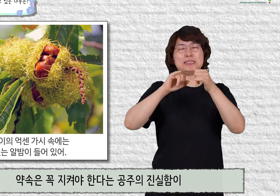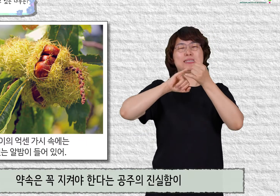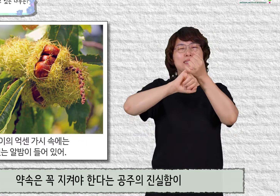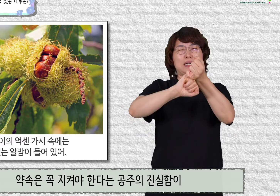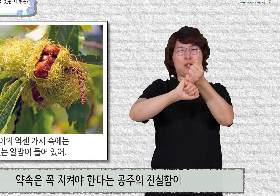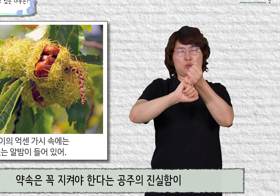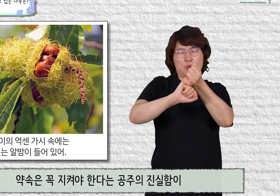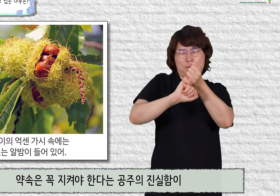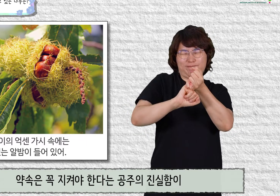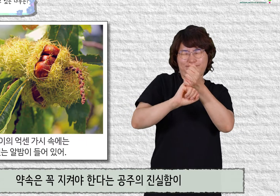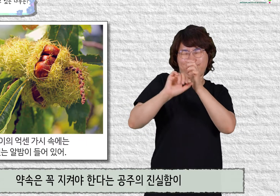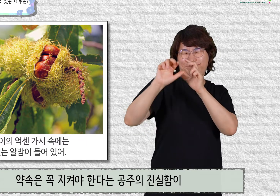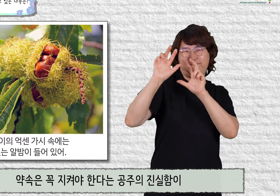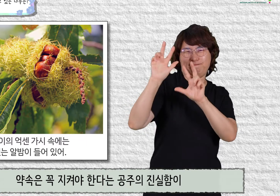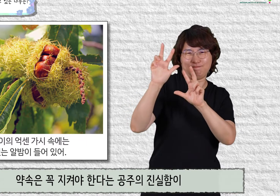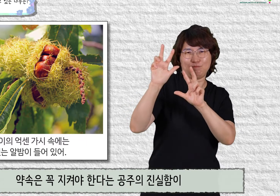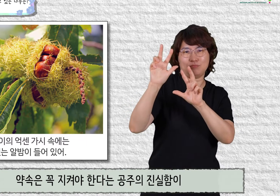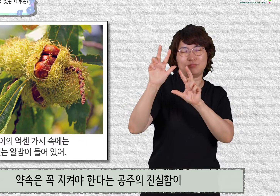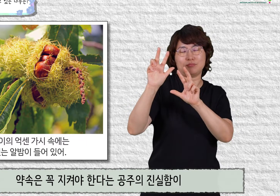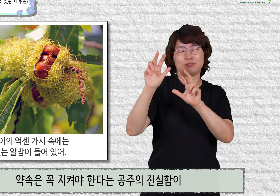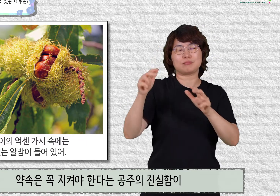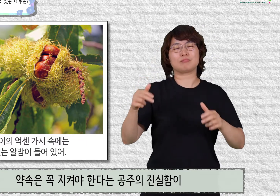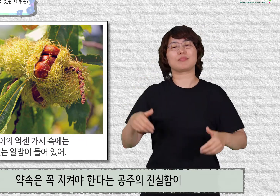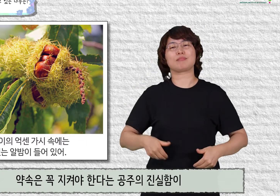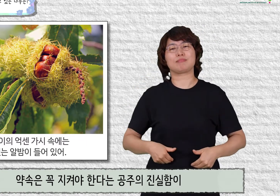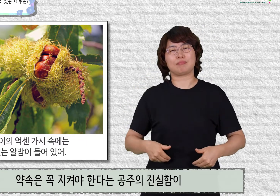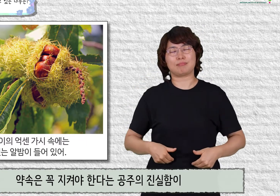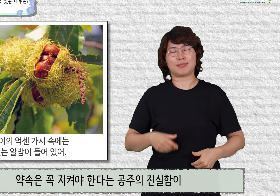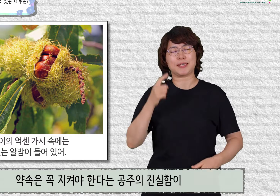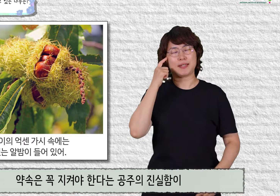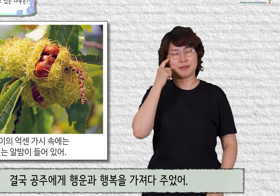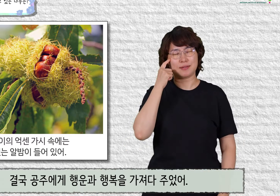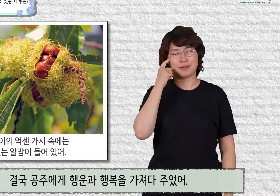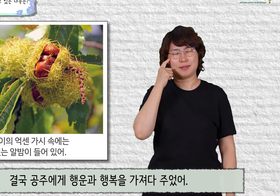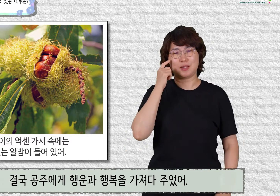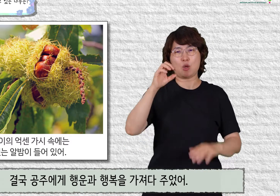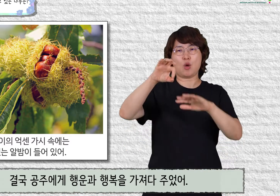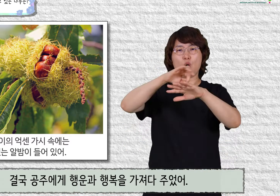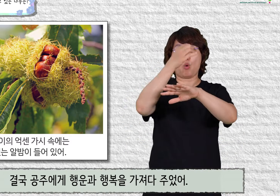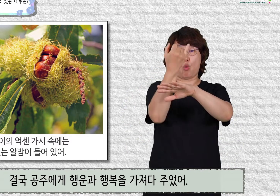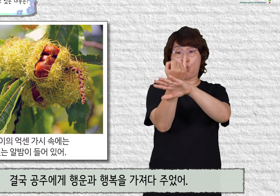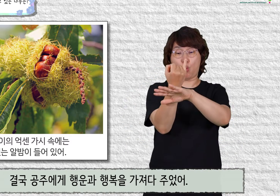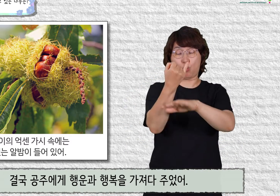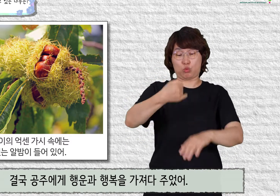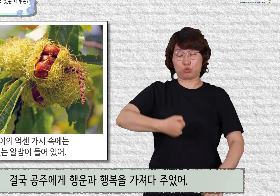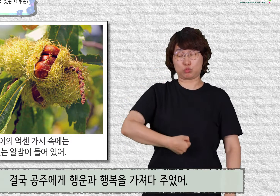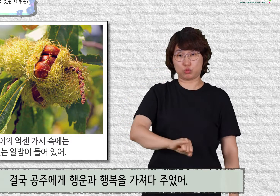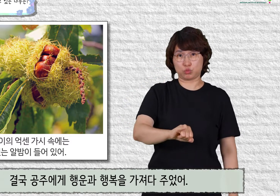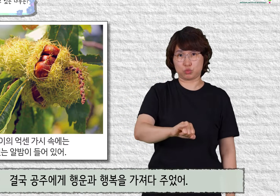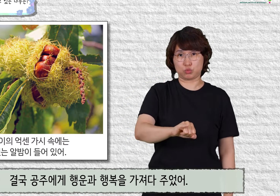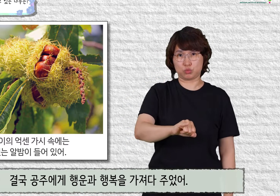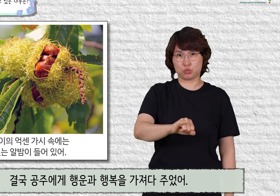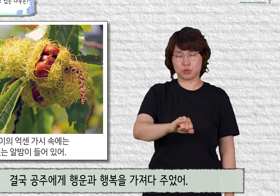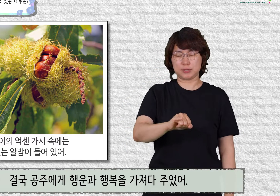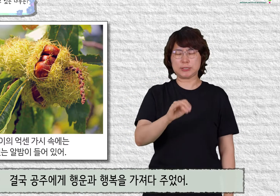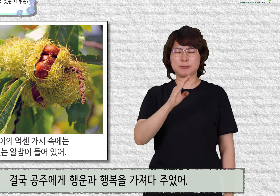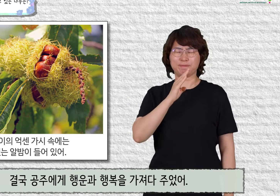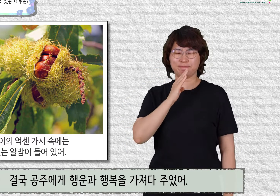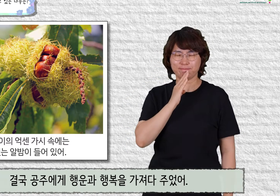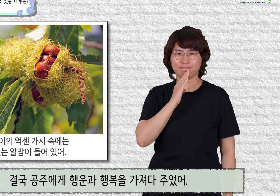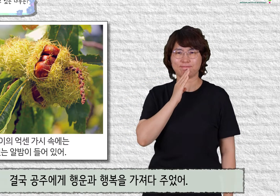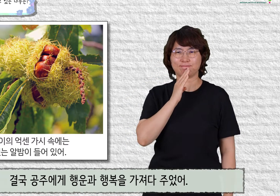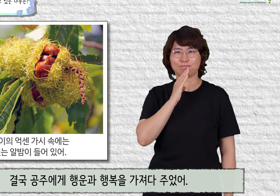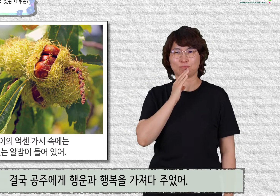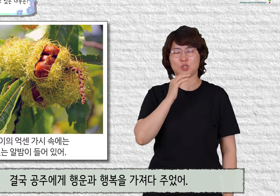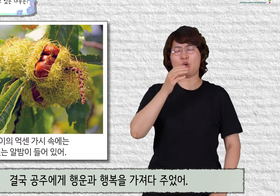약속은 꼭 지켜야 한다는 공주의 진실함이 결국 공주에게 행운과 행복을 가져다